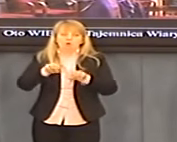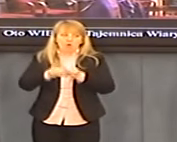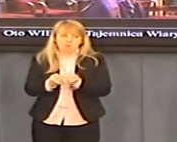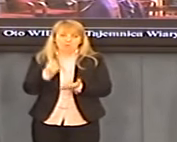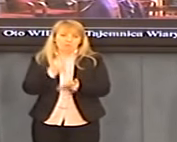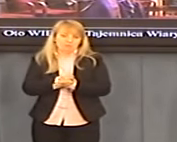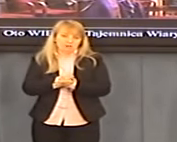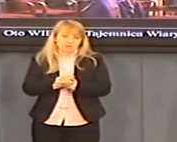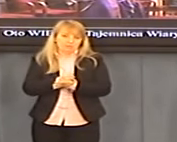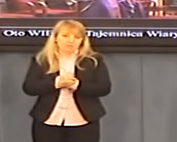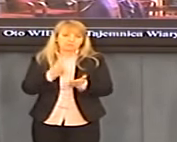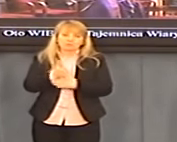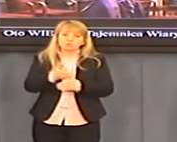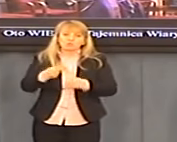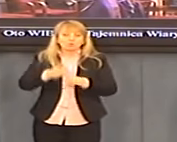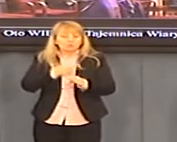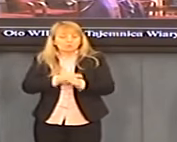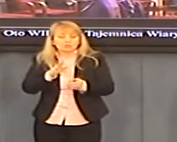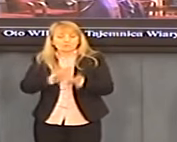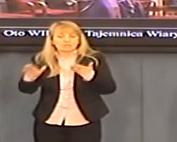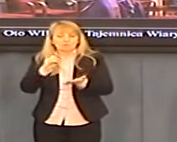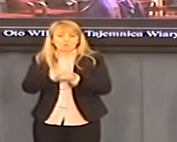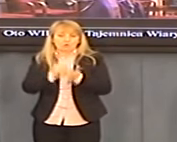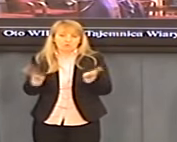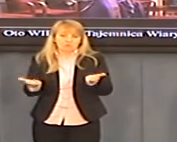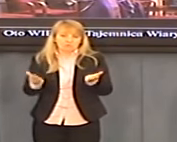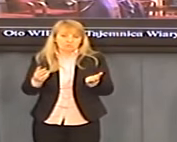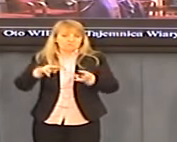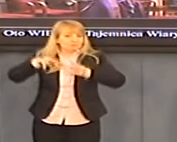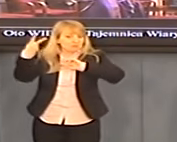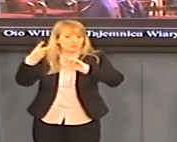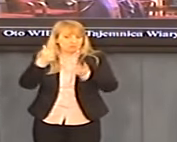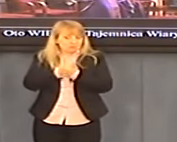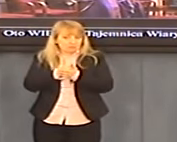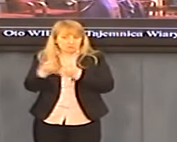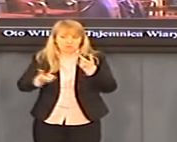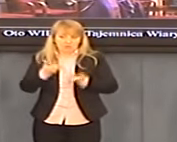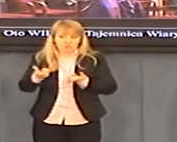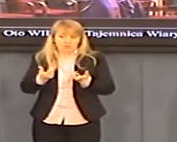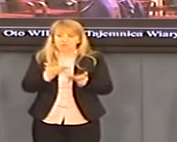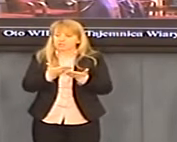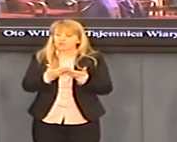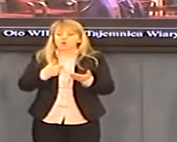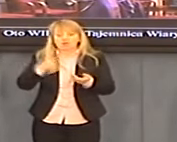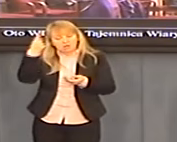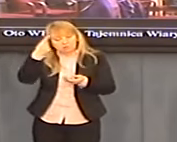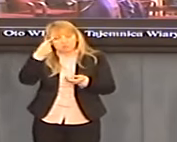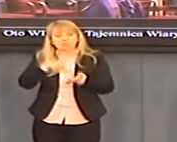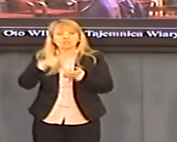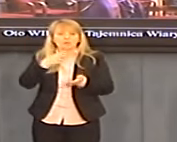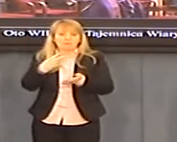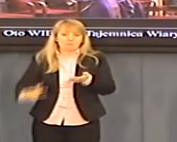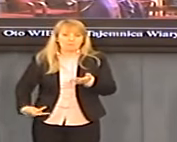niekonstytucyjny, który nie było instancji odwoławczej. Więc ja myślę, że pan premier Donald Tusk